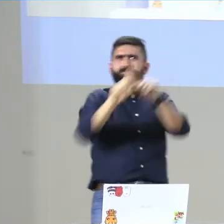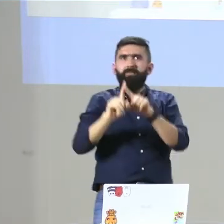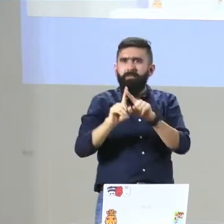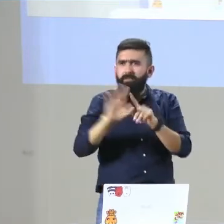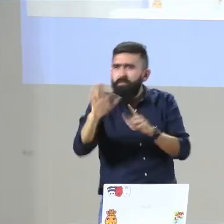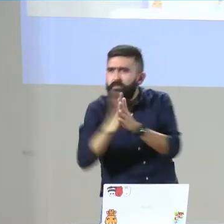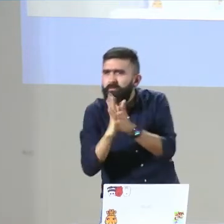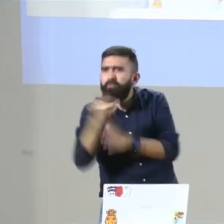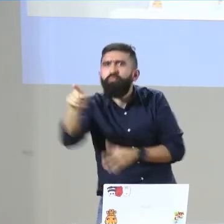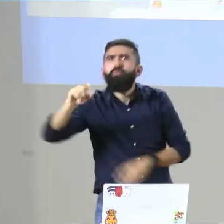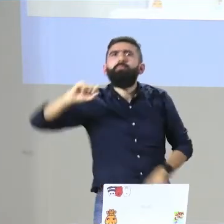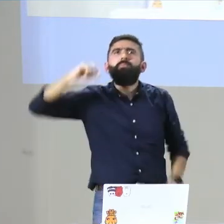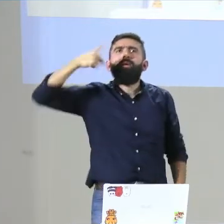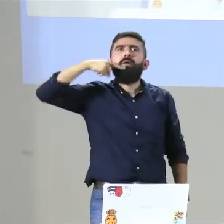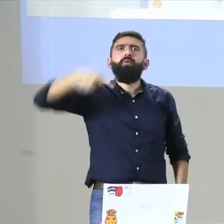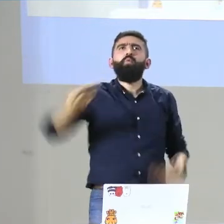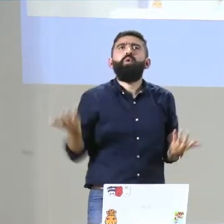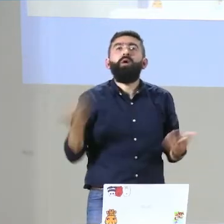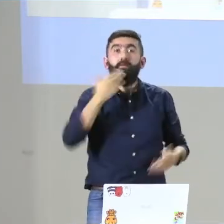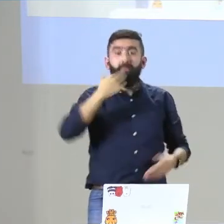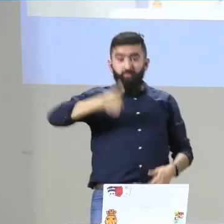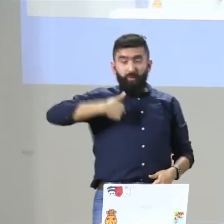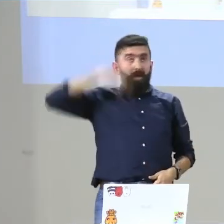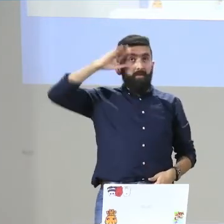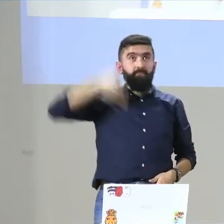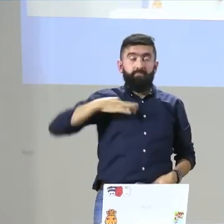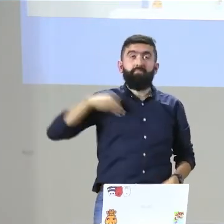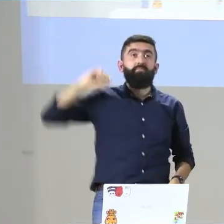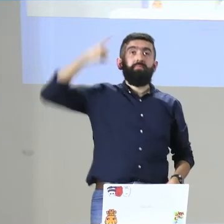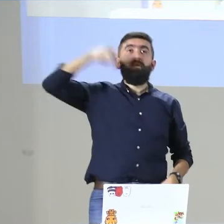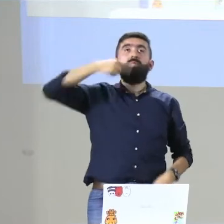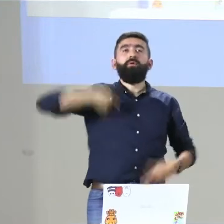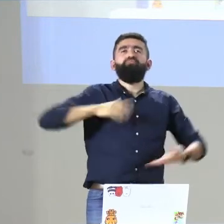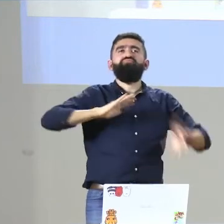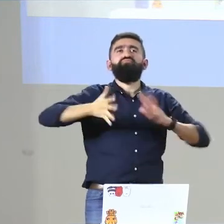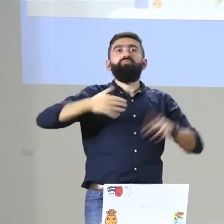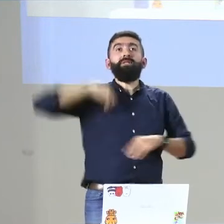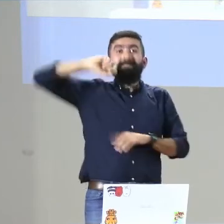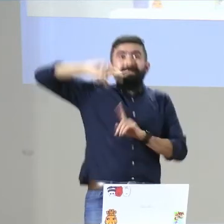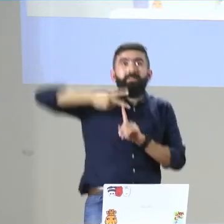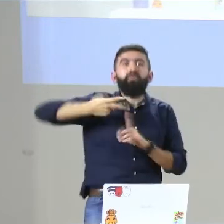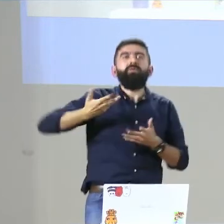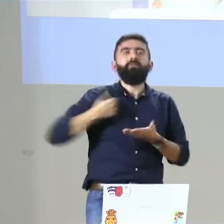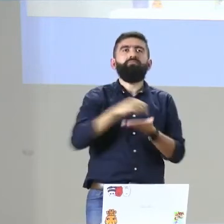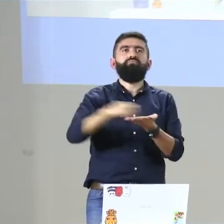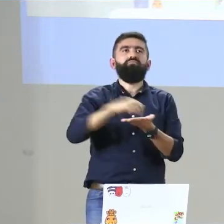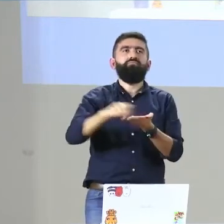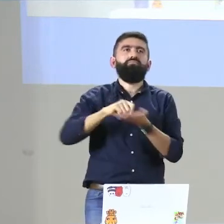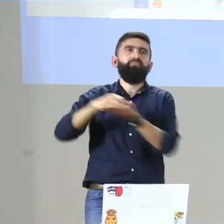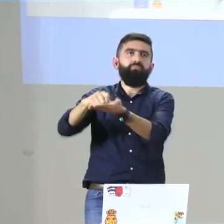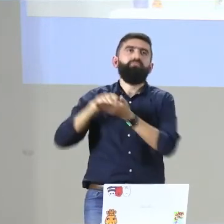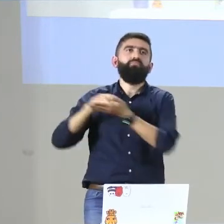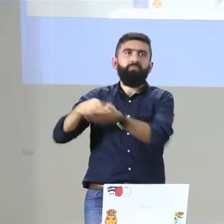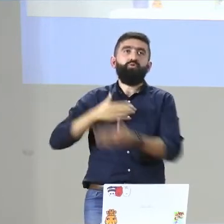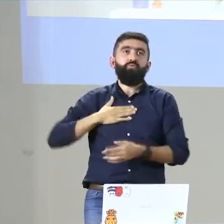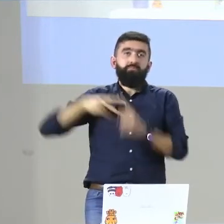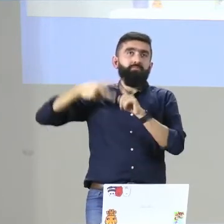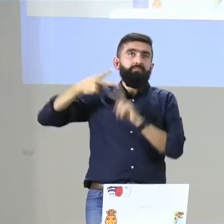¿cómo se comunican? ¿En qué modalidad se comunican? ¿Lengua de señas? ¿Oral? ¿Escrita? ¿Cuál es su primera lengua? Por ejemplo, para mí, Jesús Monroy,